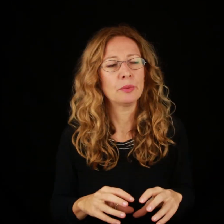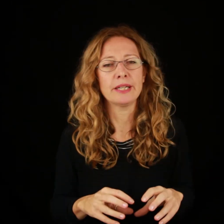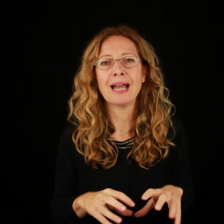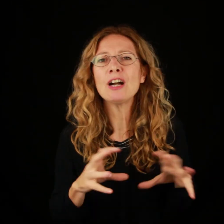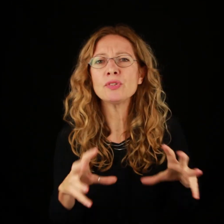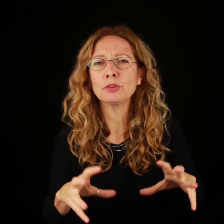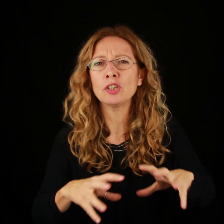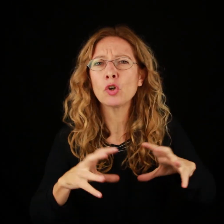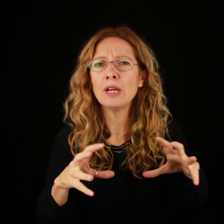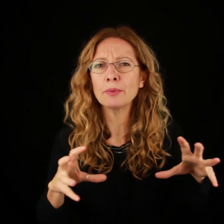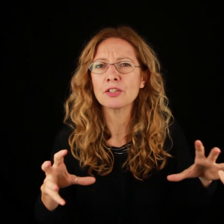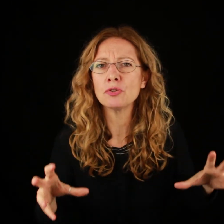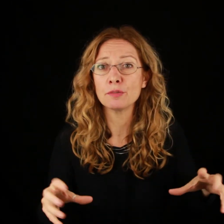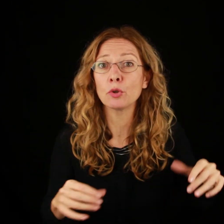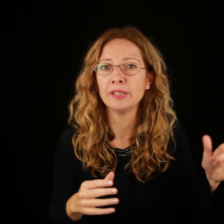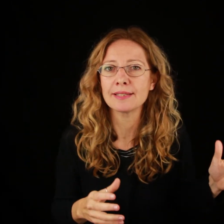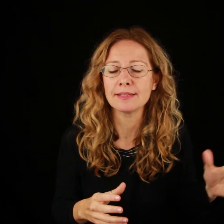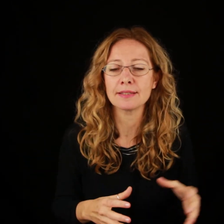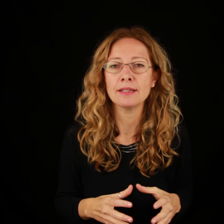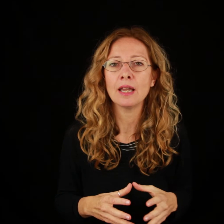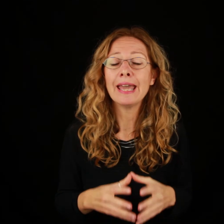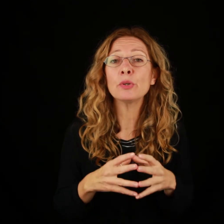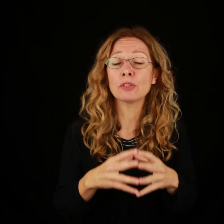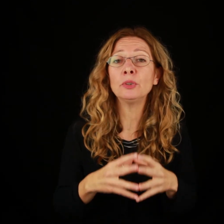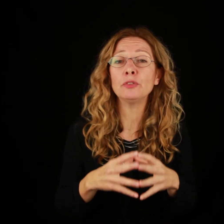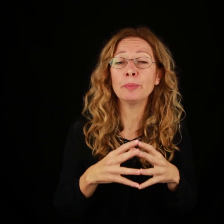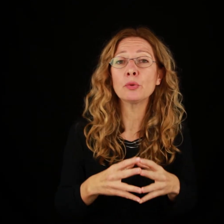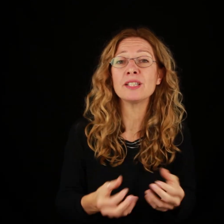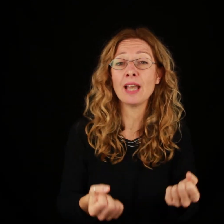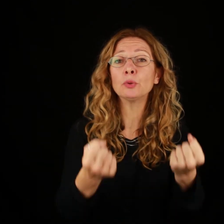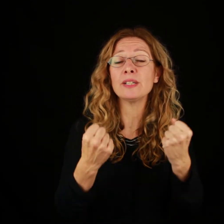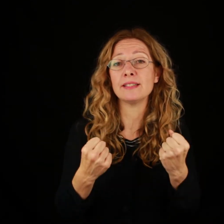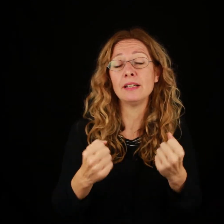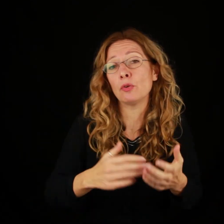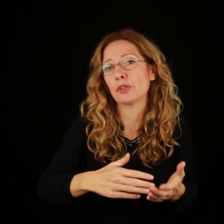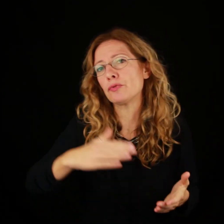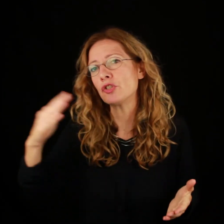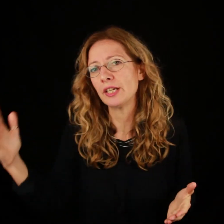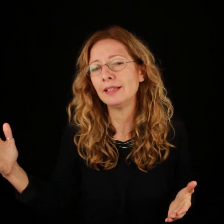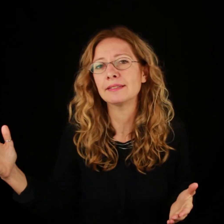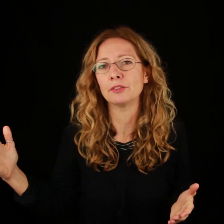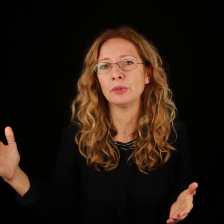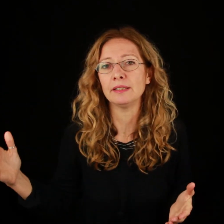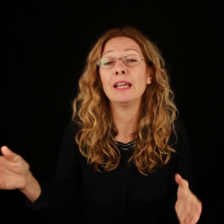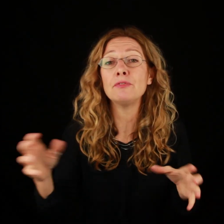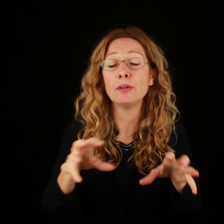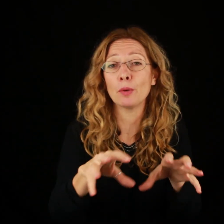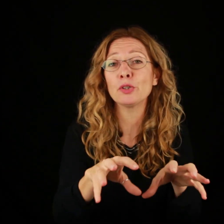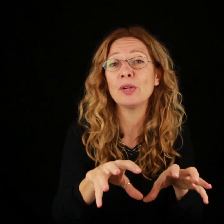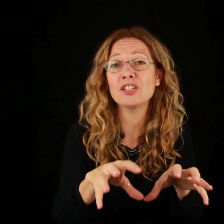guerra accusato di collaborazionismo con i nazisti e questo è il motivo per cui si autoesilia, ovvero fugge negli Stati Uniti e vive proprio in quelle